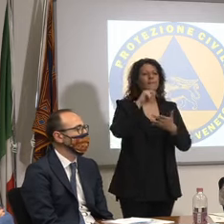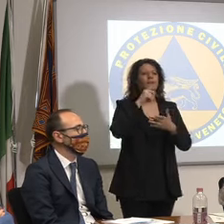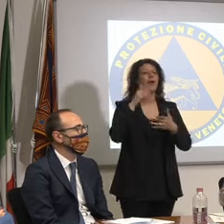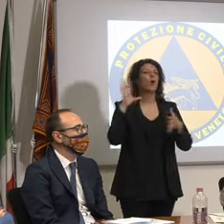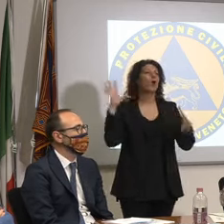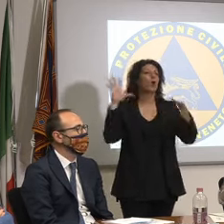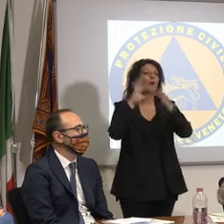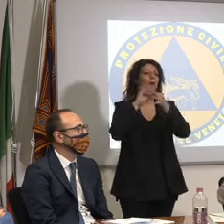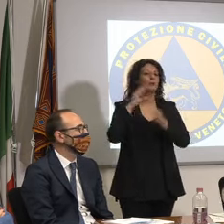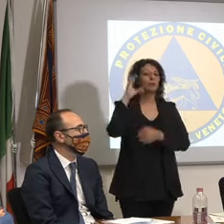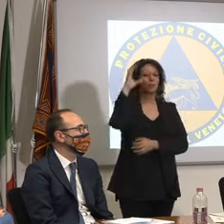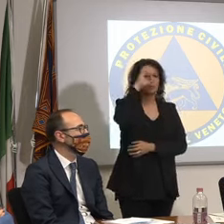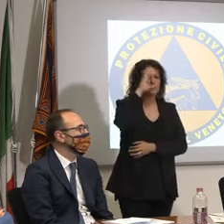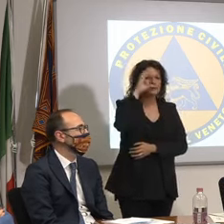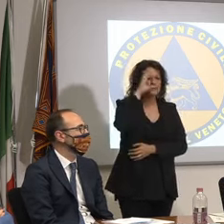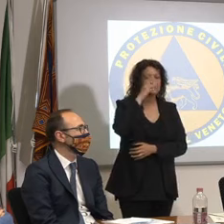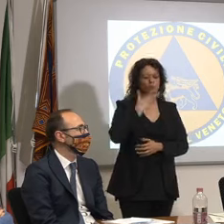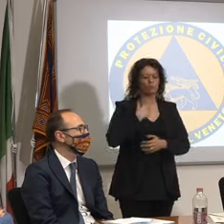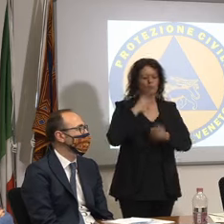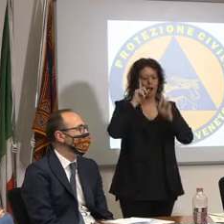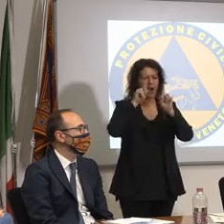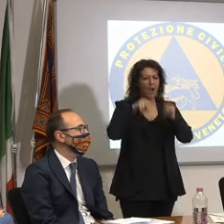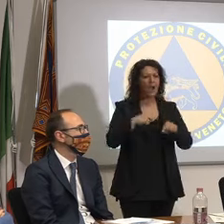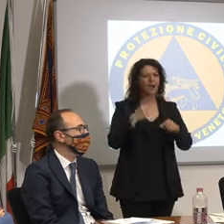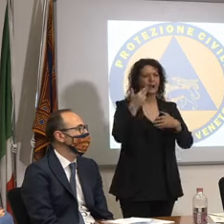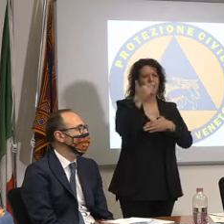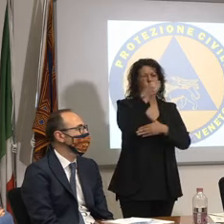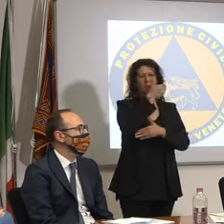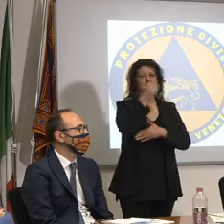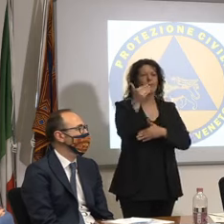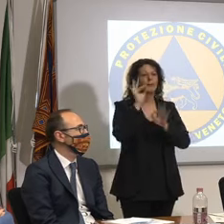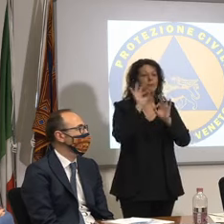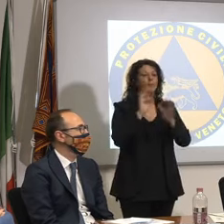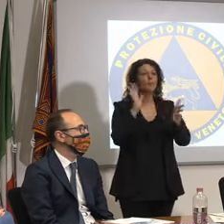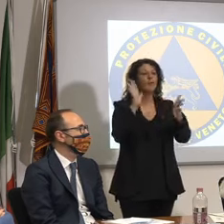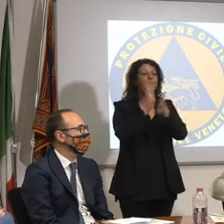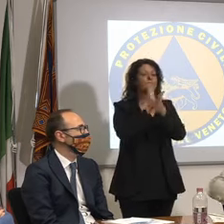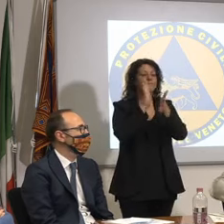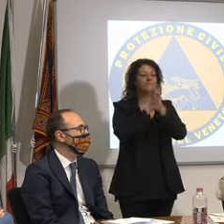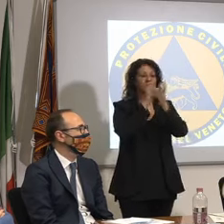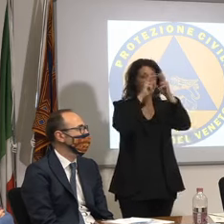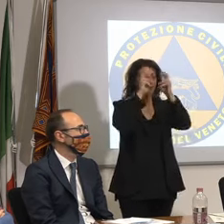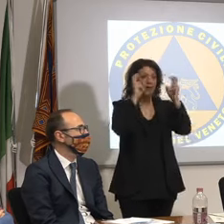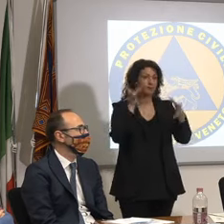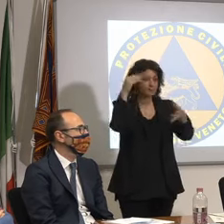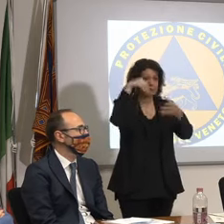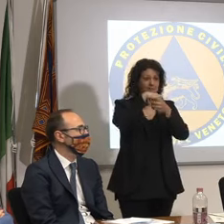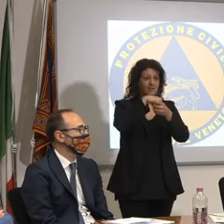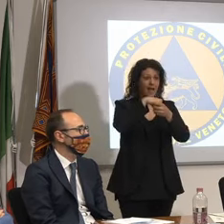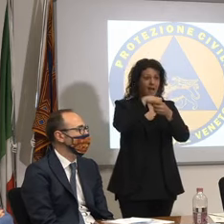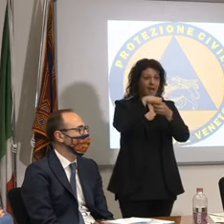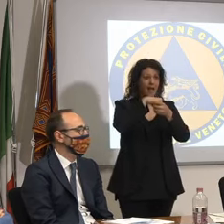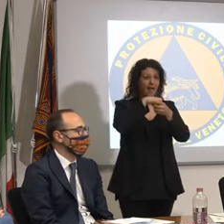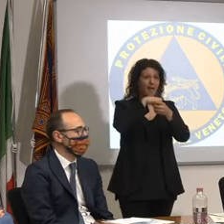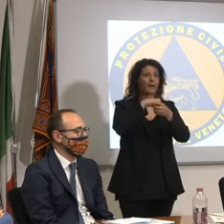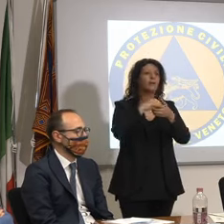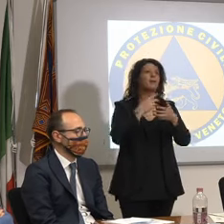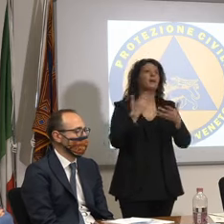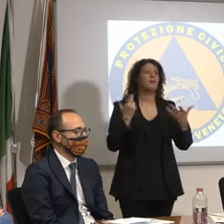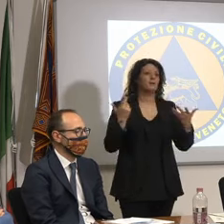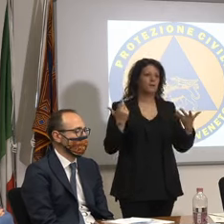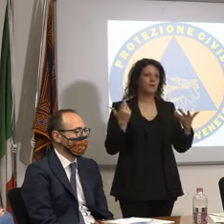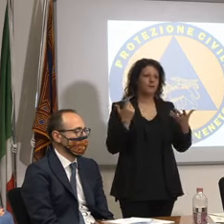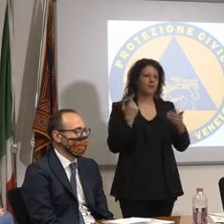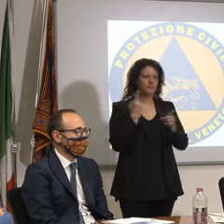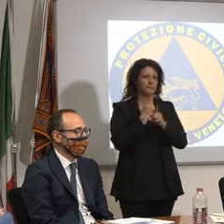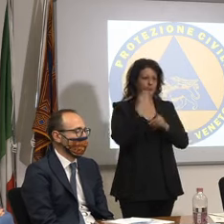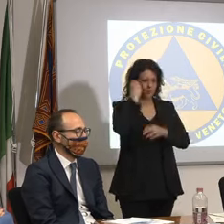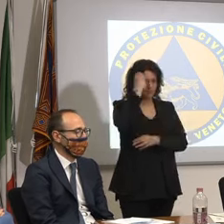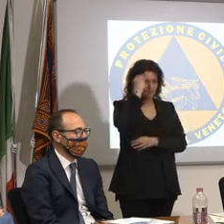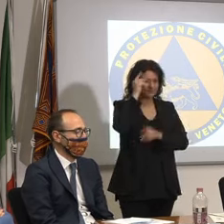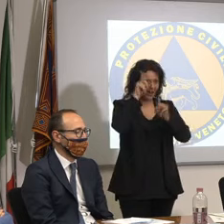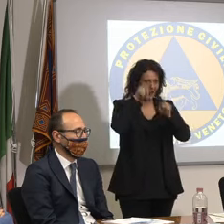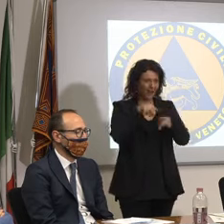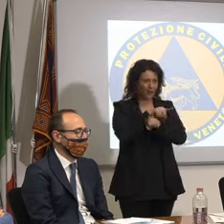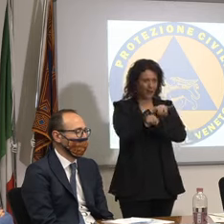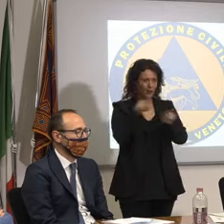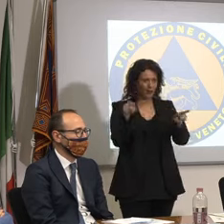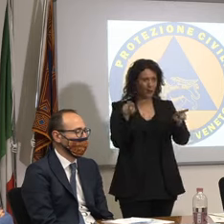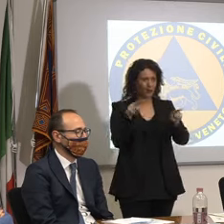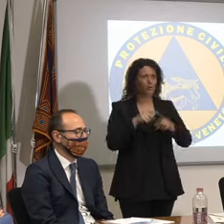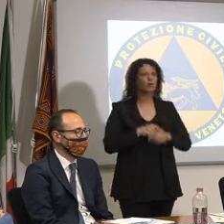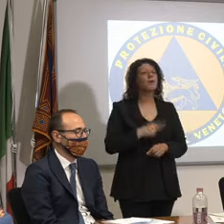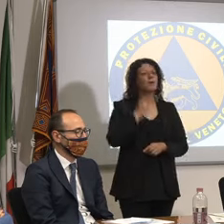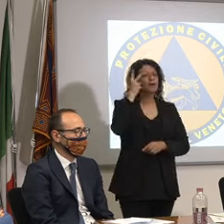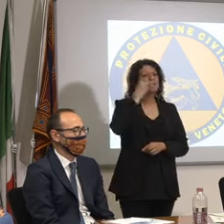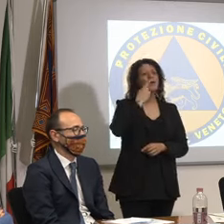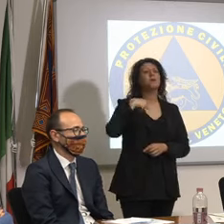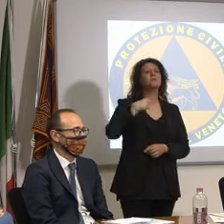turistica gli albergatori l'extra alberghiero cioè varrebbe anche la pena ogni tanto di fare anche qualche sforzo mnemonico nove dice zaya parla di sagre si